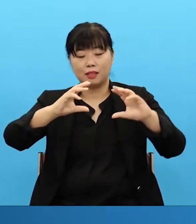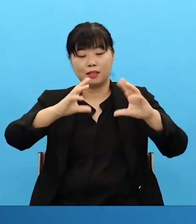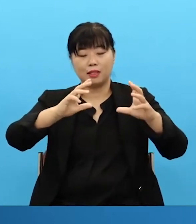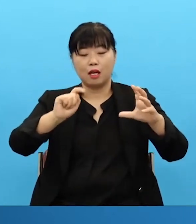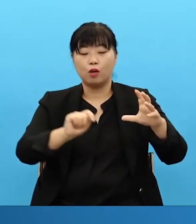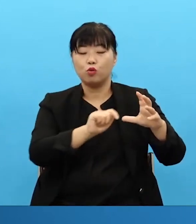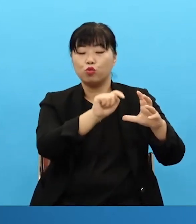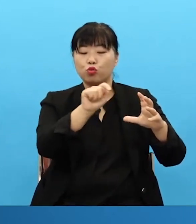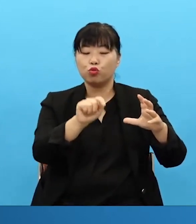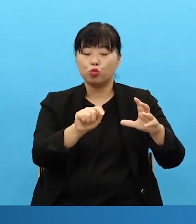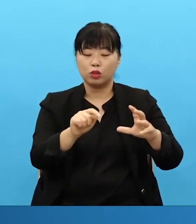그림을 그려야 돼요?